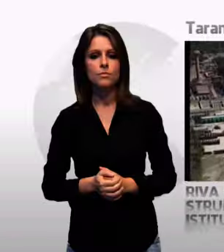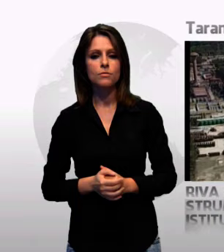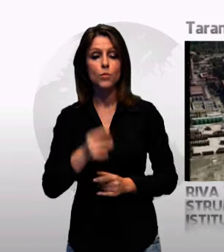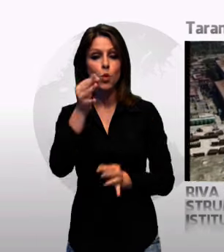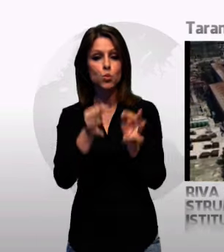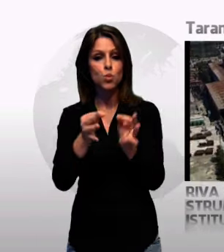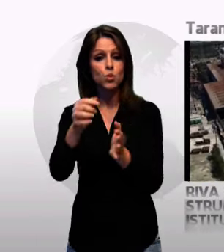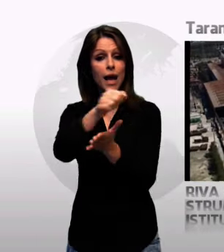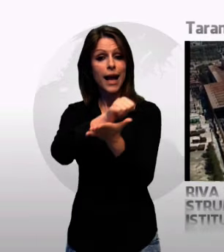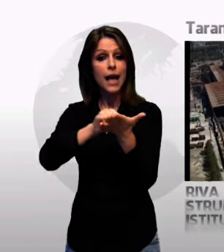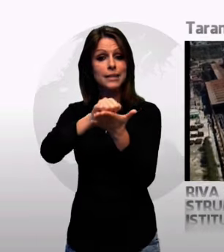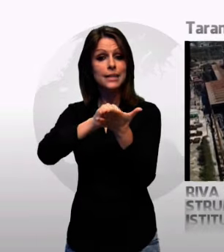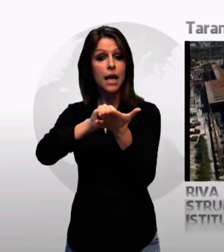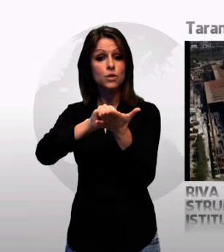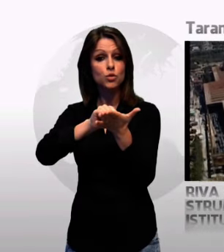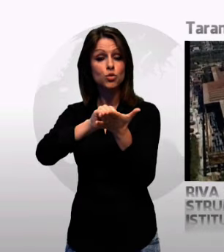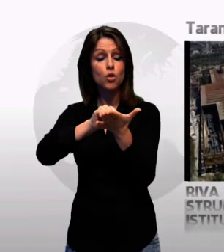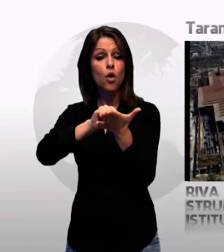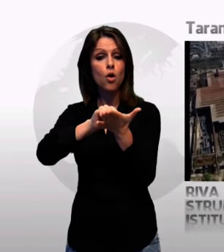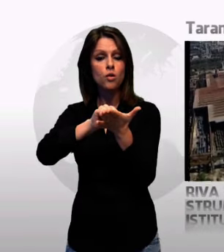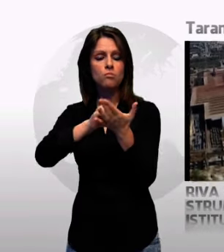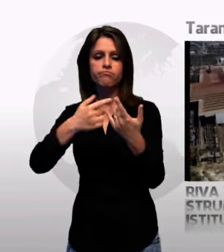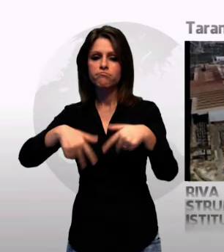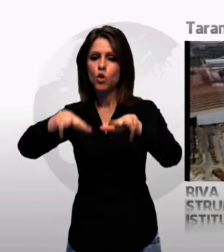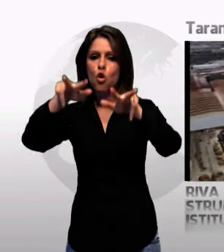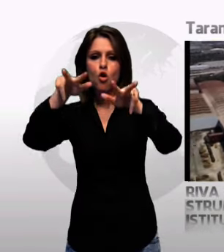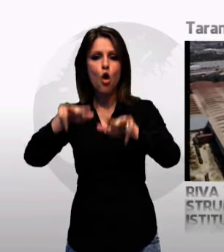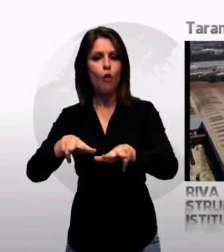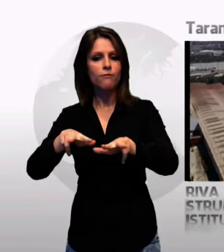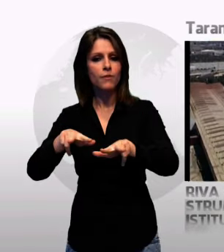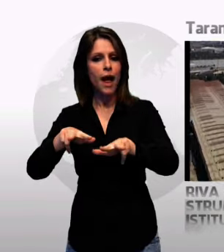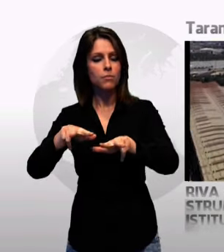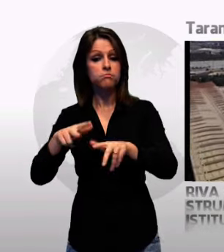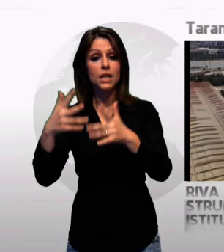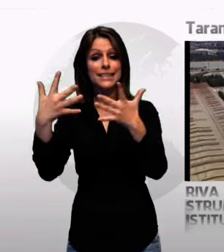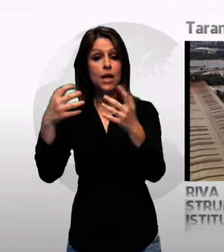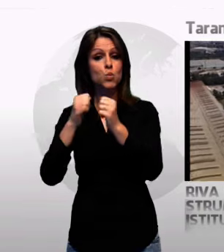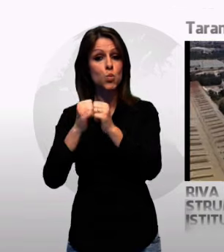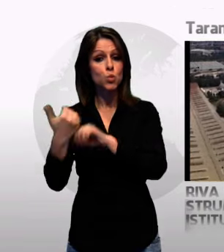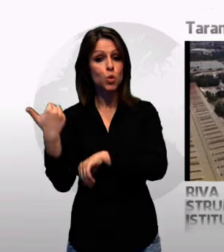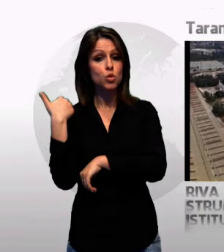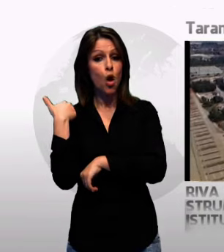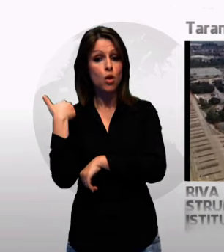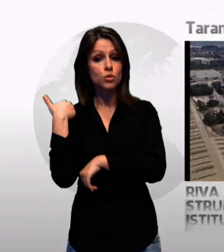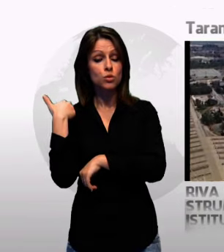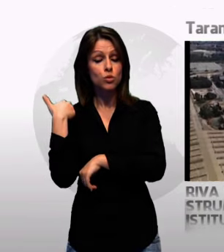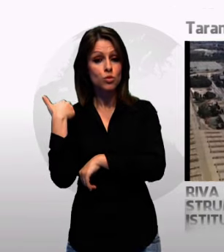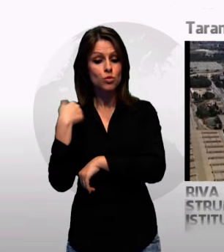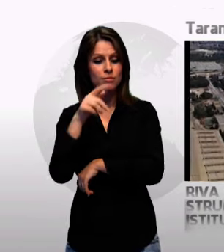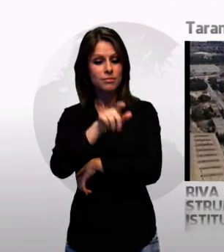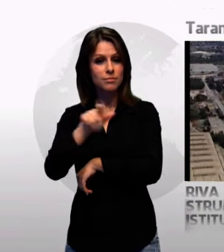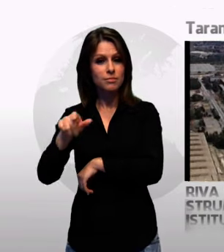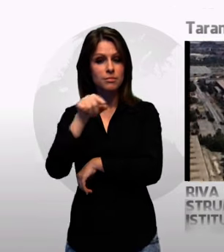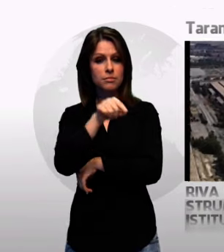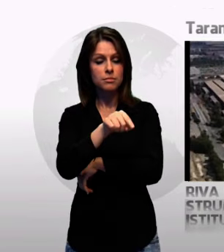La Cassazione ha depositato le motivazioni con le quali il 10 giugno scorso ha confermato gli